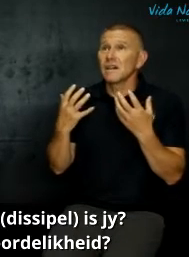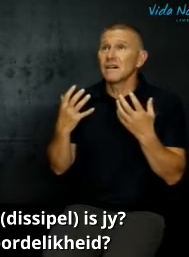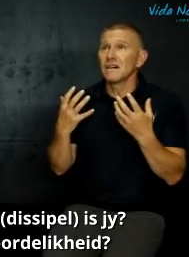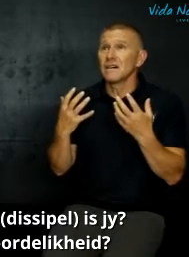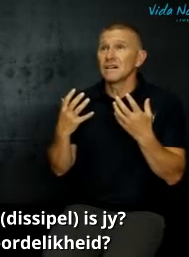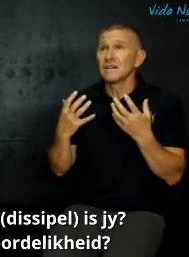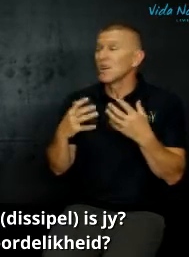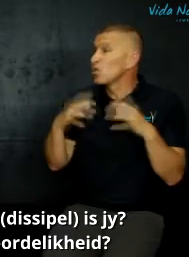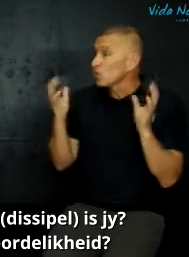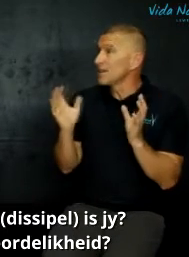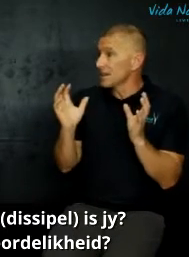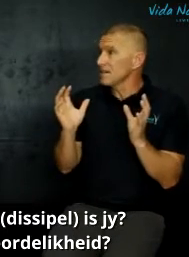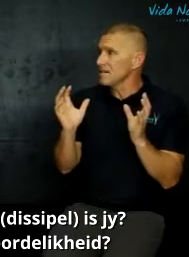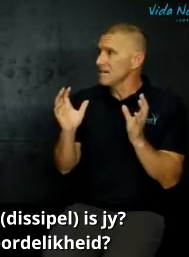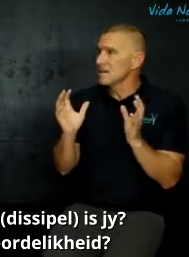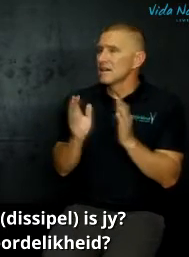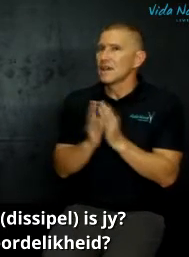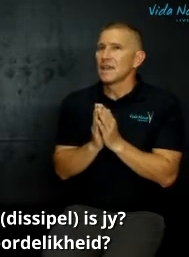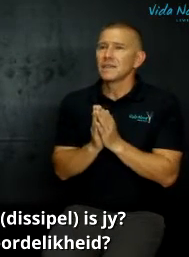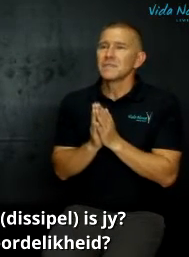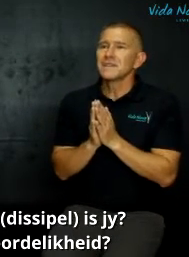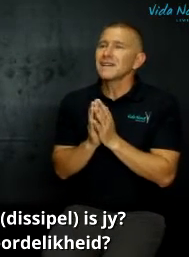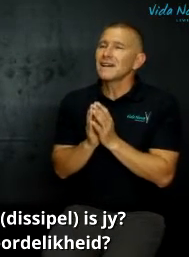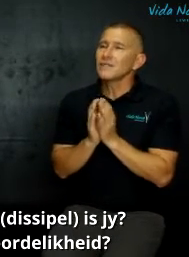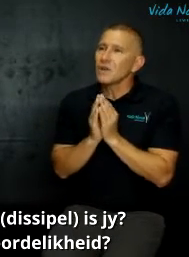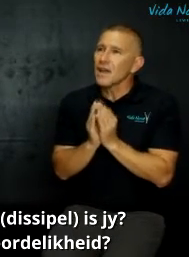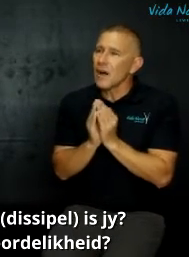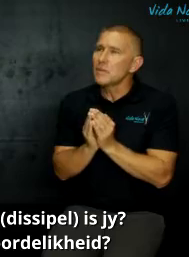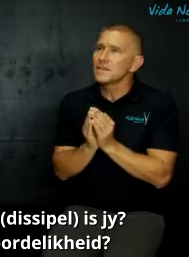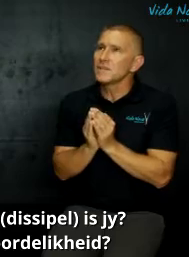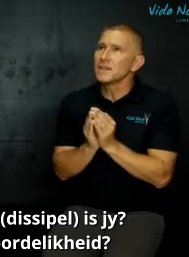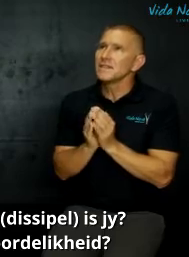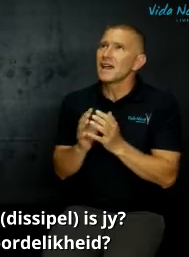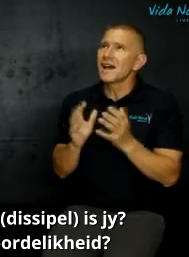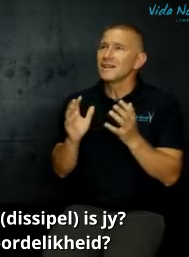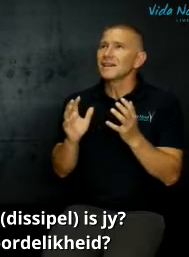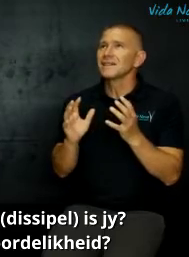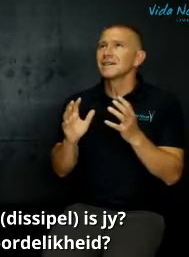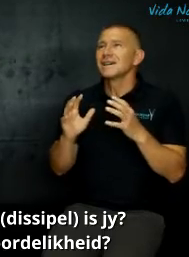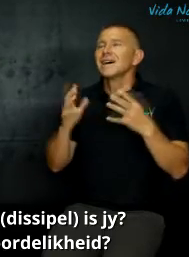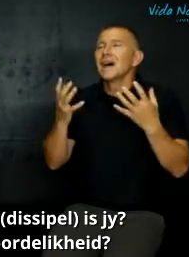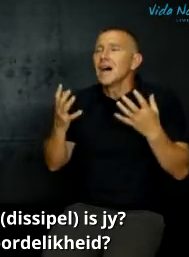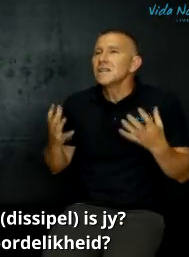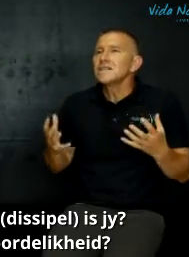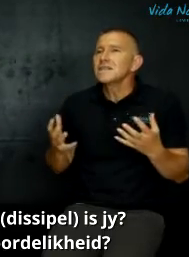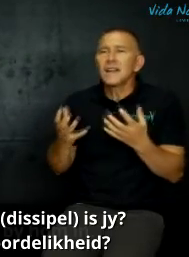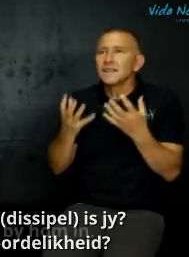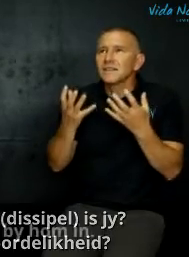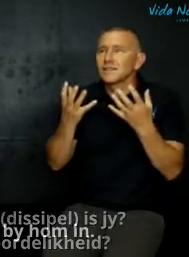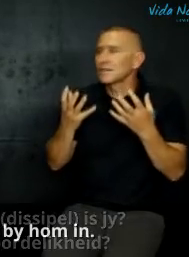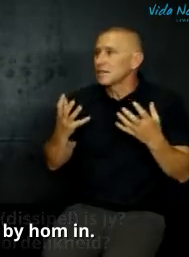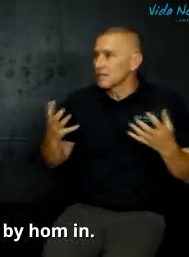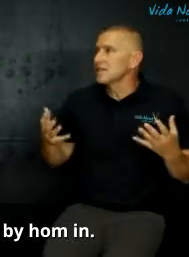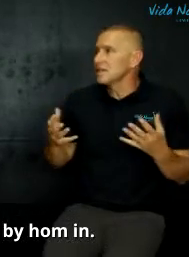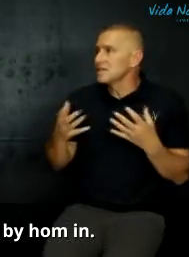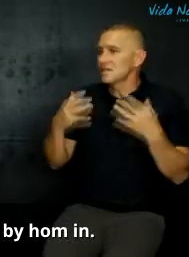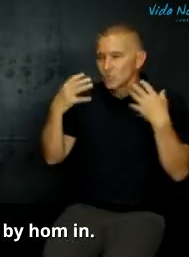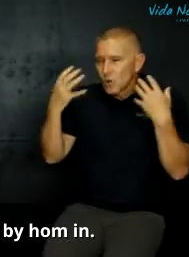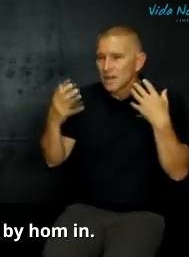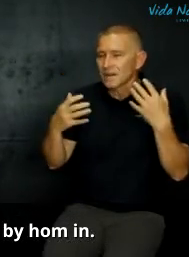nou groe ding en miskien kan het ook help as mens die ander insluitend van Jesus hoor